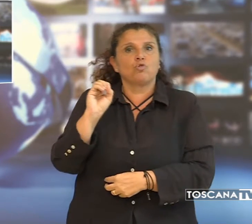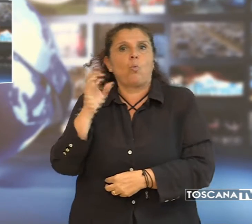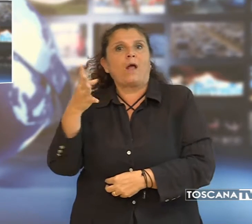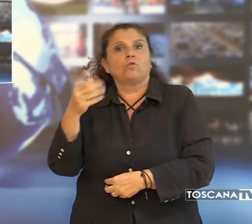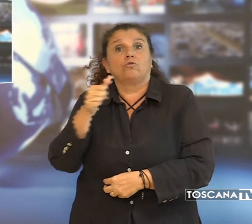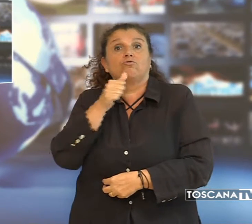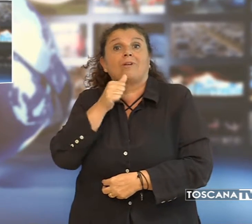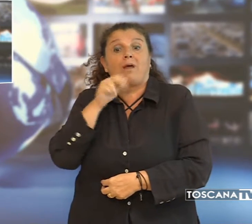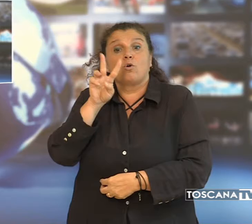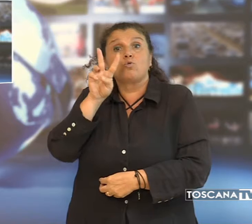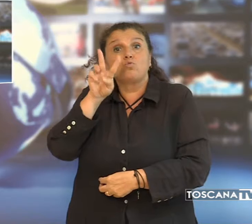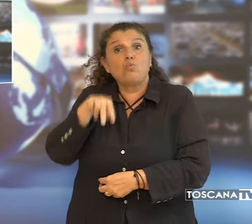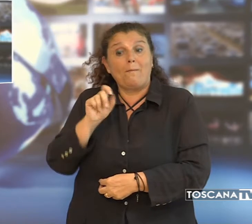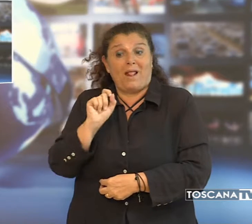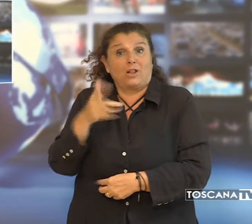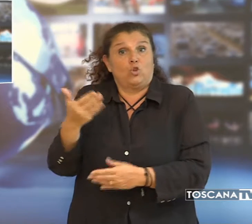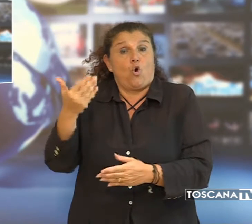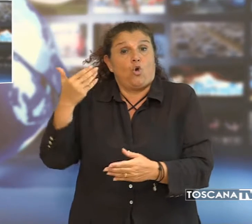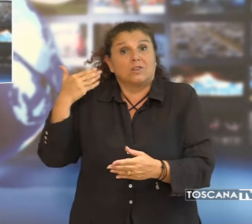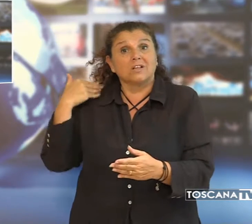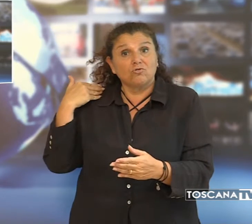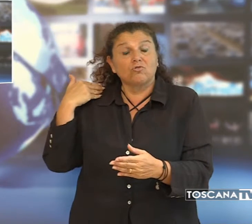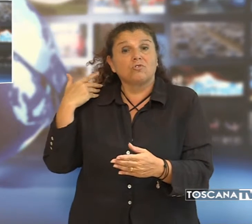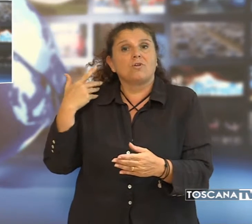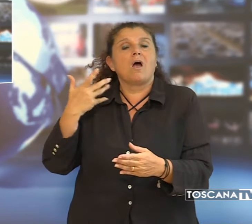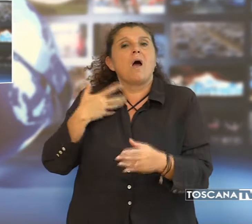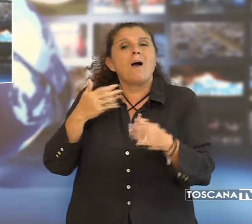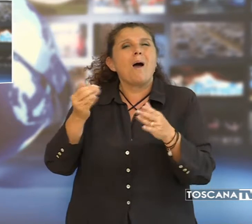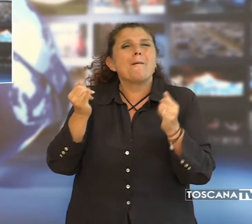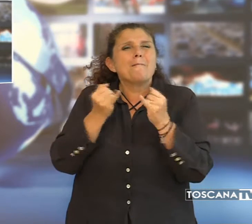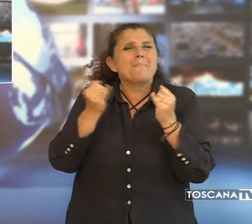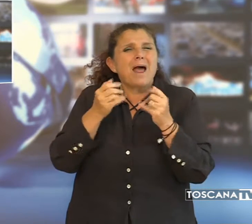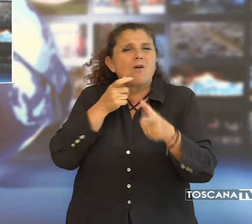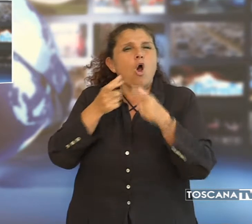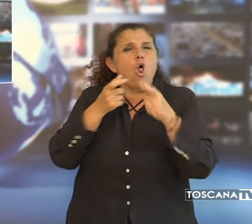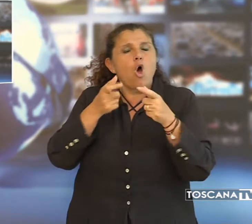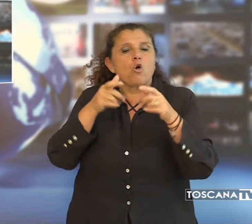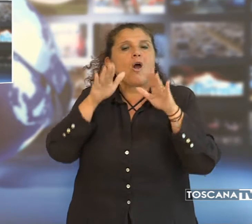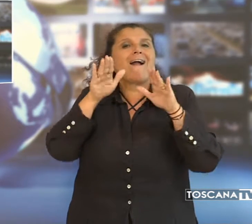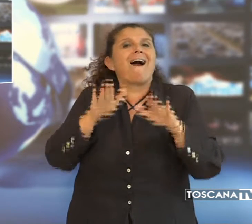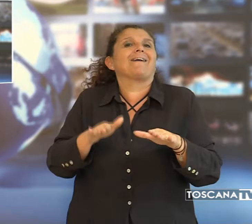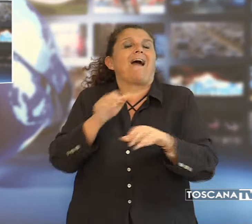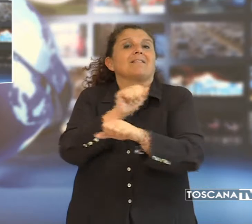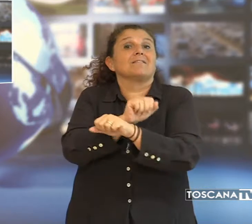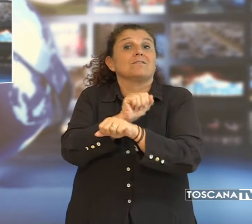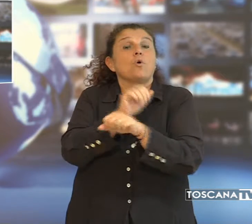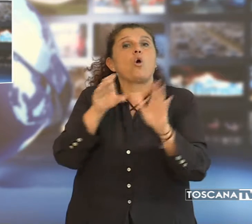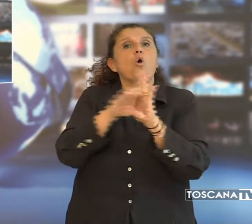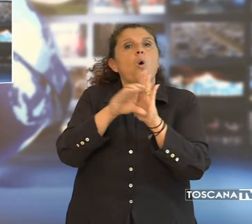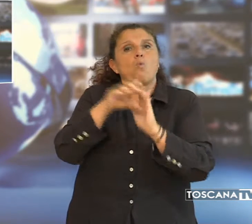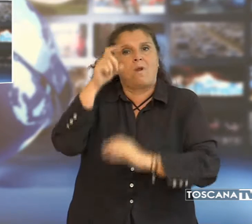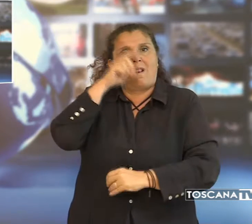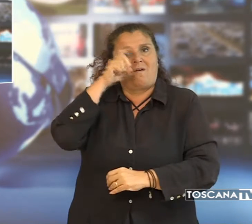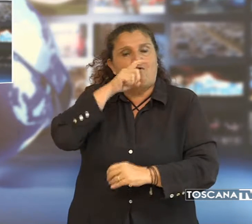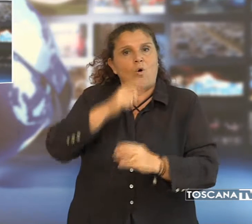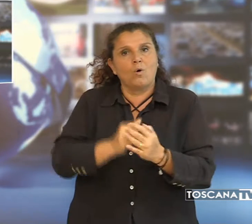gennaio 2012 ha avuto un breve colloquio con il garante dei detenuti del comune di Livorno.